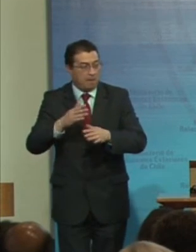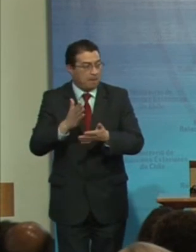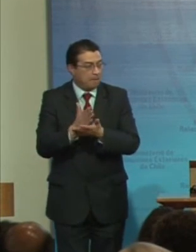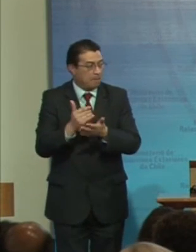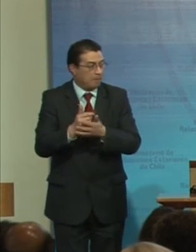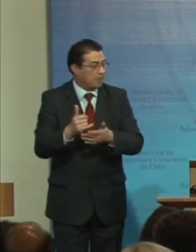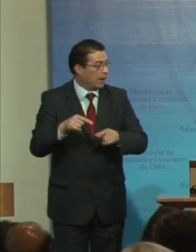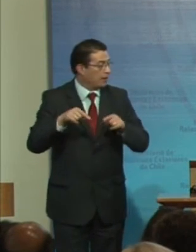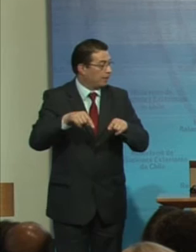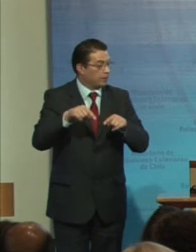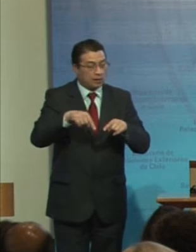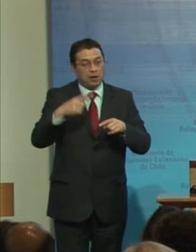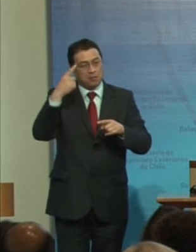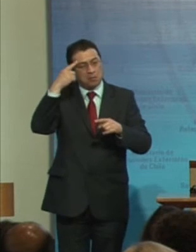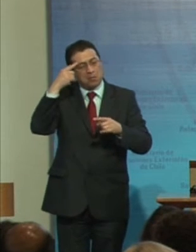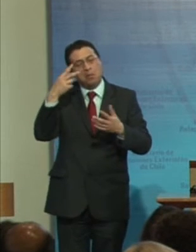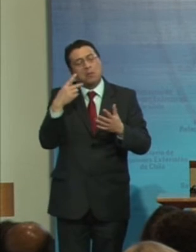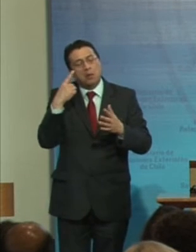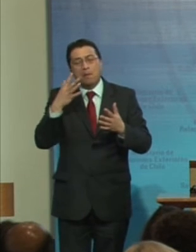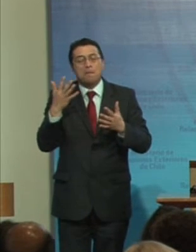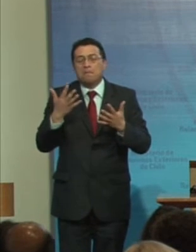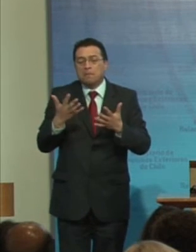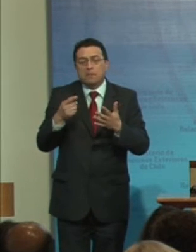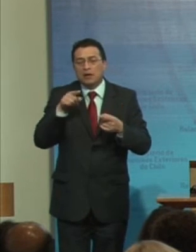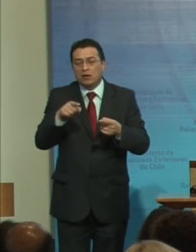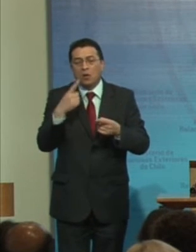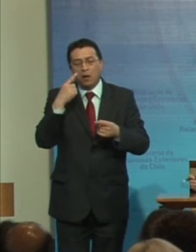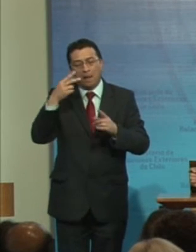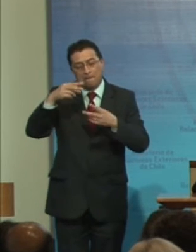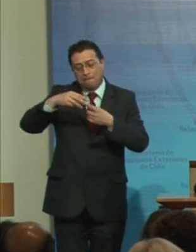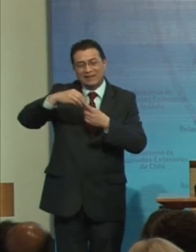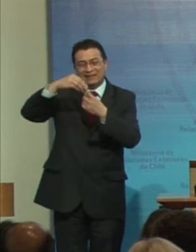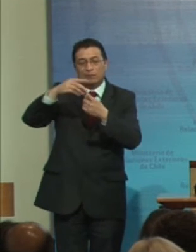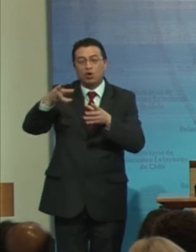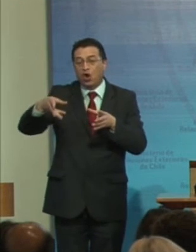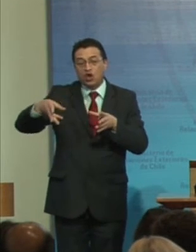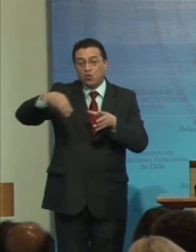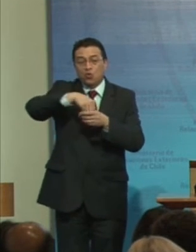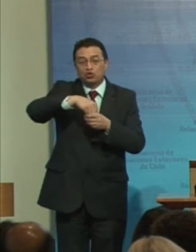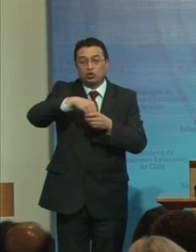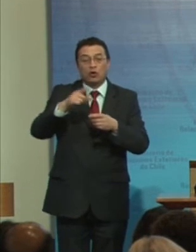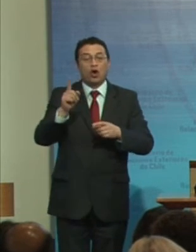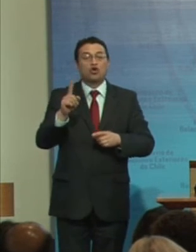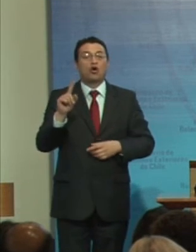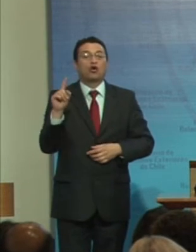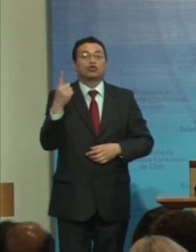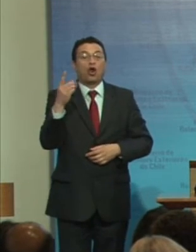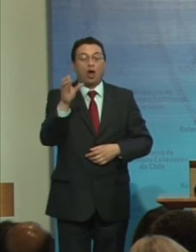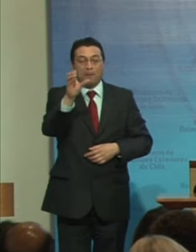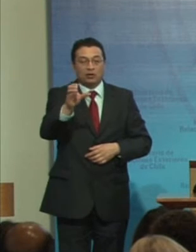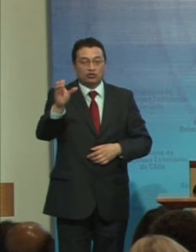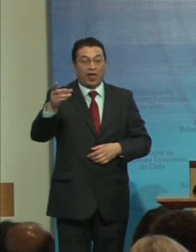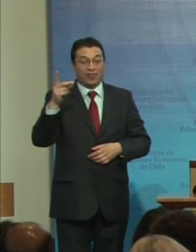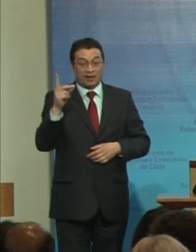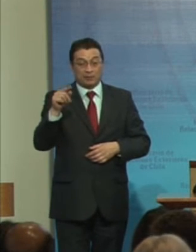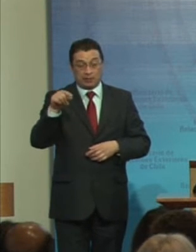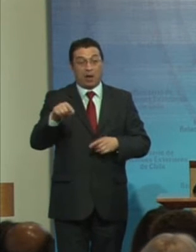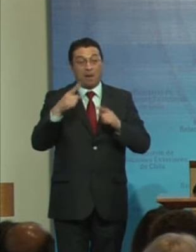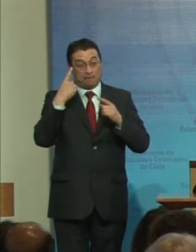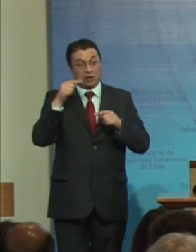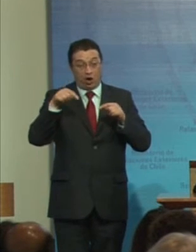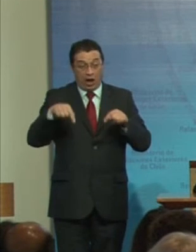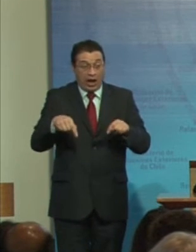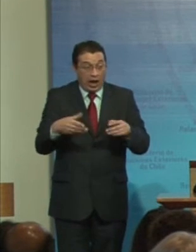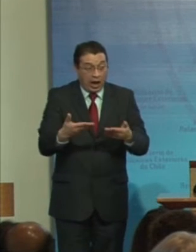la orientación En el fondo De que el principio de inclusión No solo de personas con discapacidad Pero en este caso